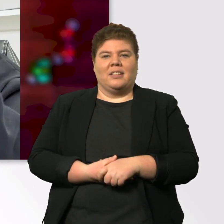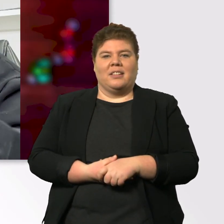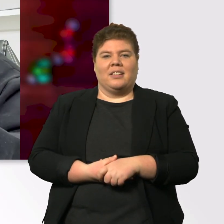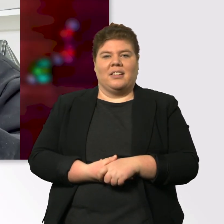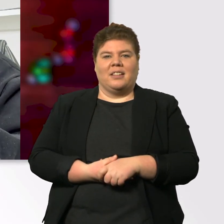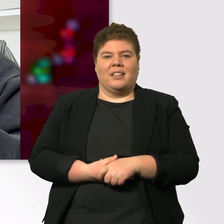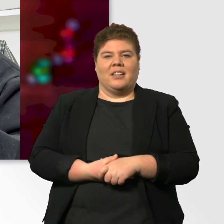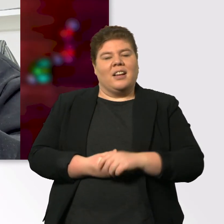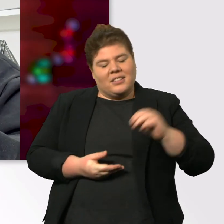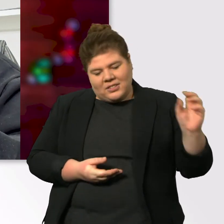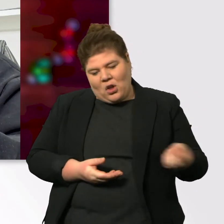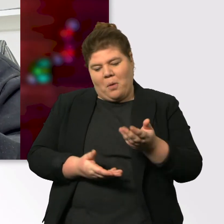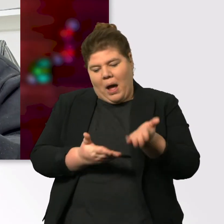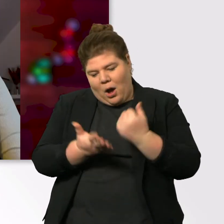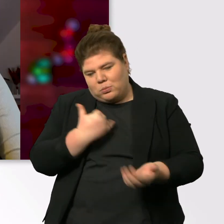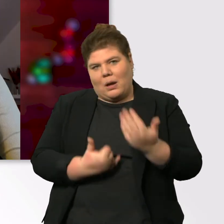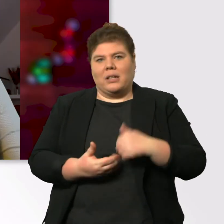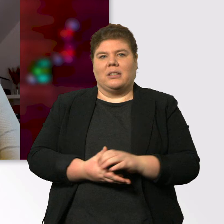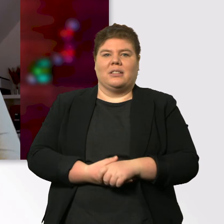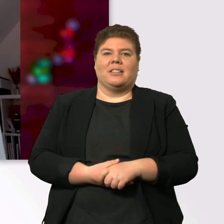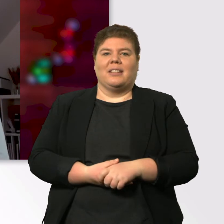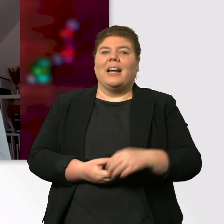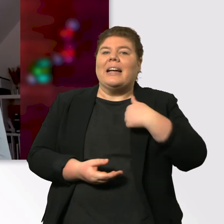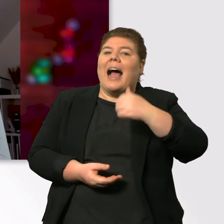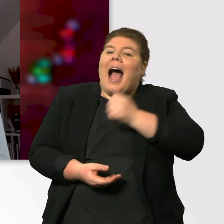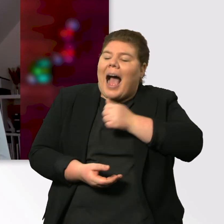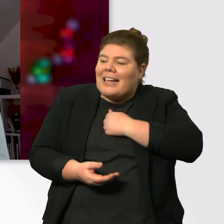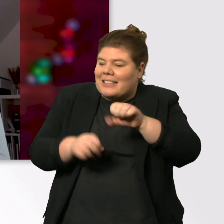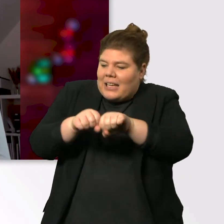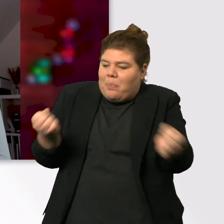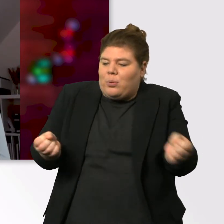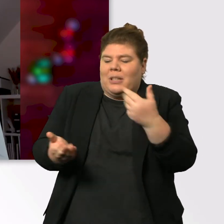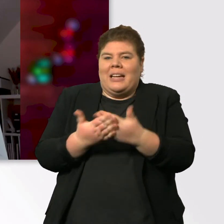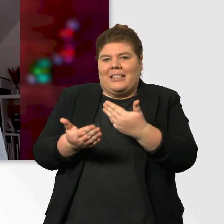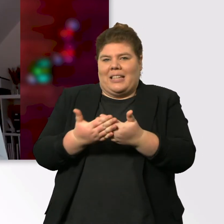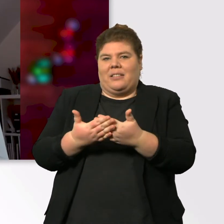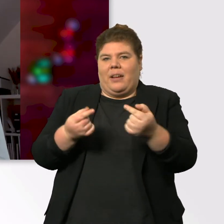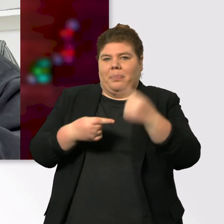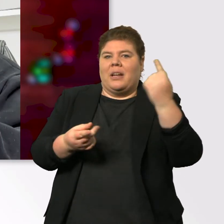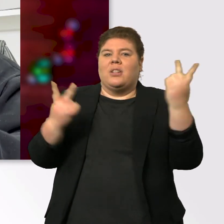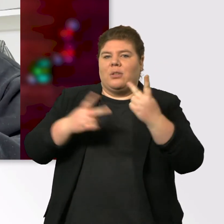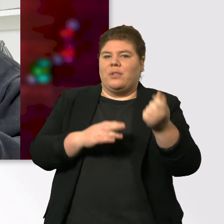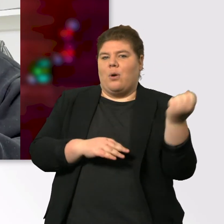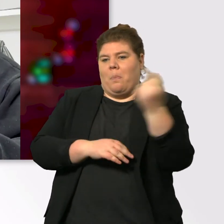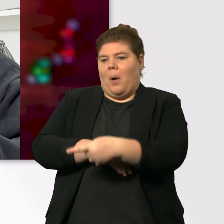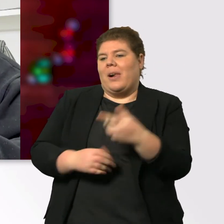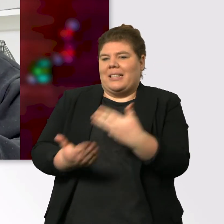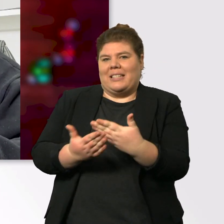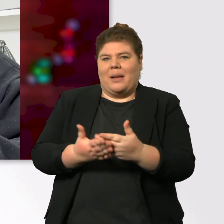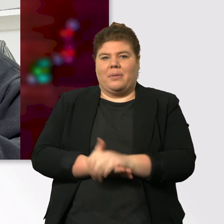Noch eine Verpackung. Ich hatte Angst, dass es kaputt geht. Es wäre so oder so in den Müll gelandet. Von daher. Oh, es kann kaputt